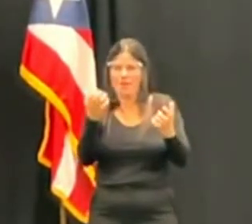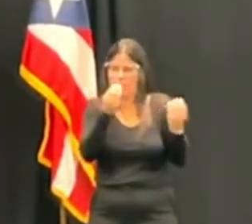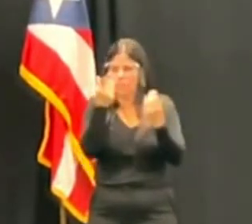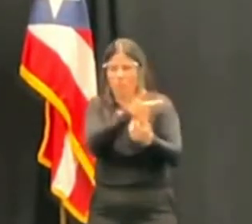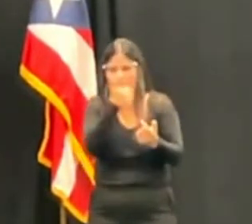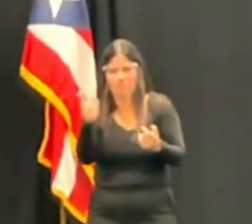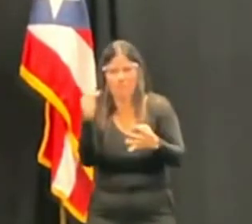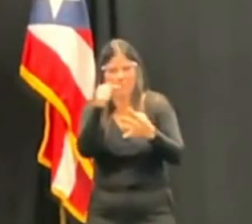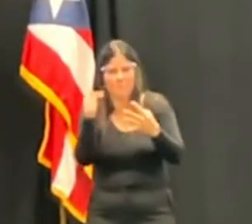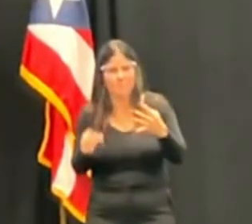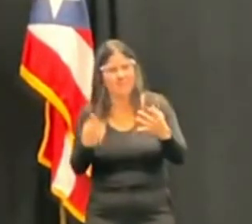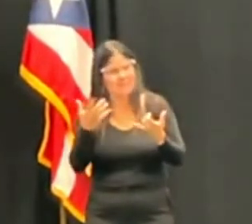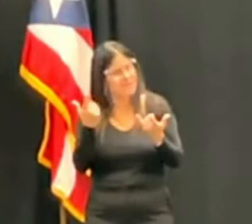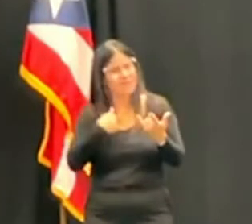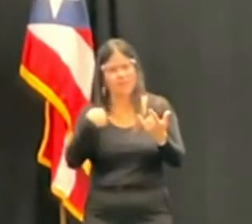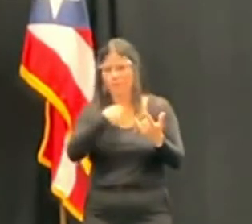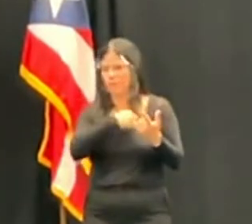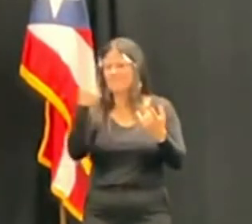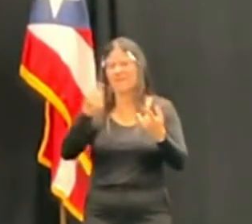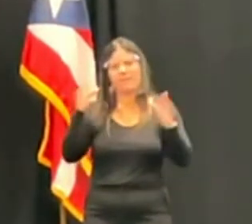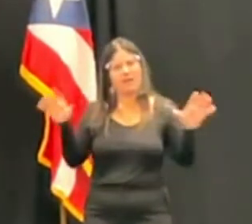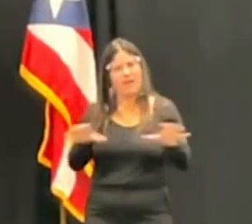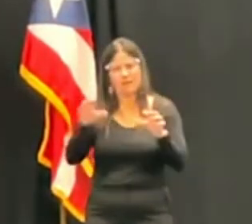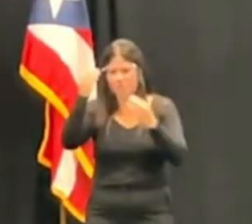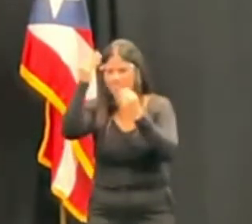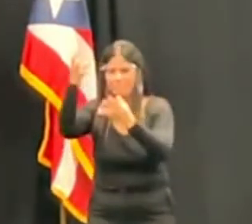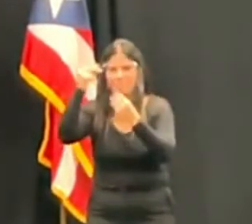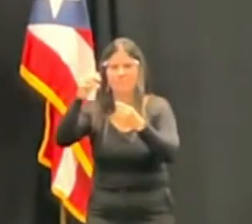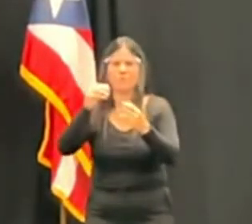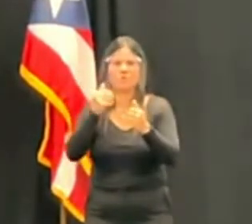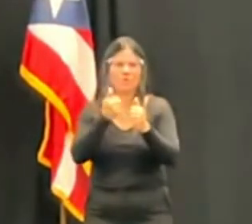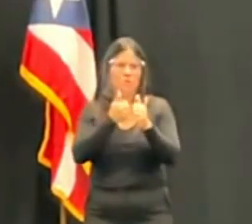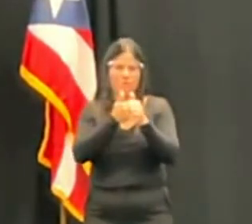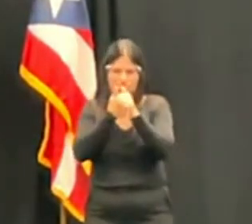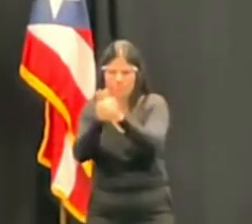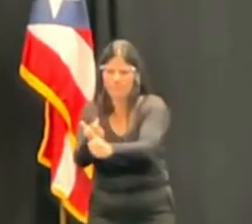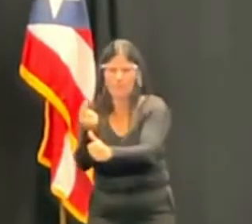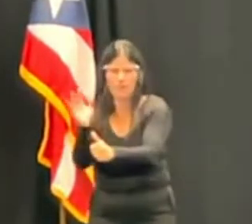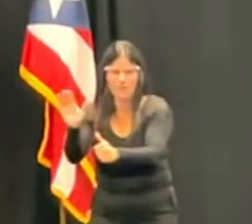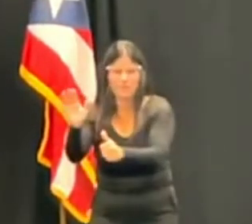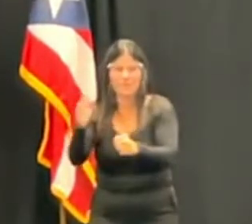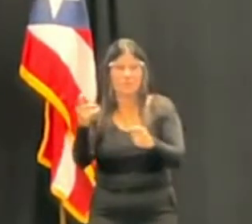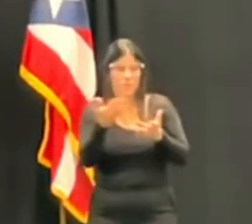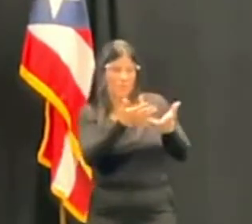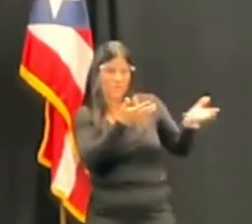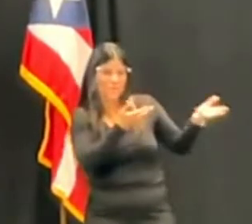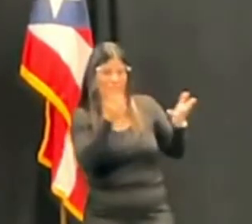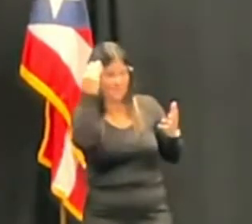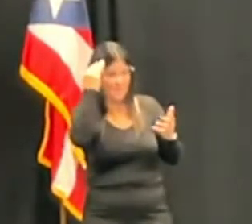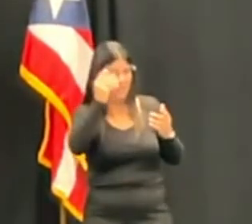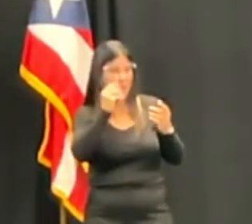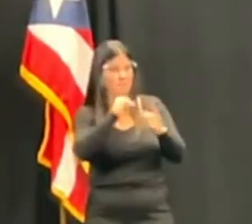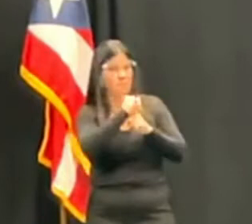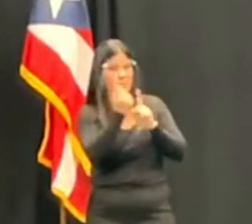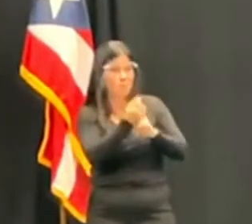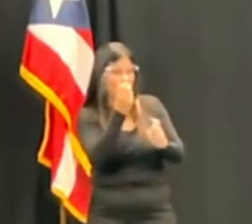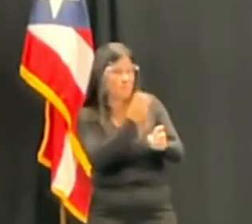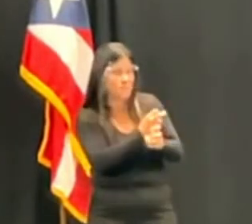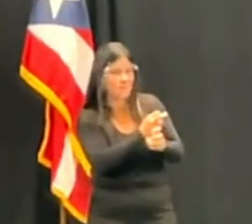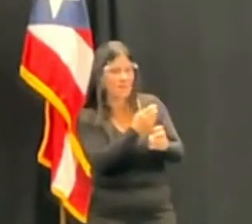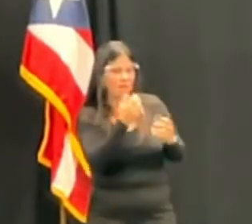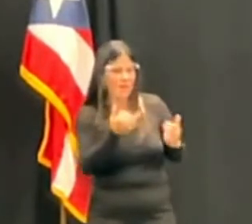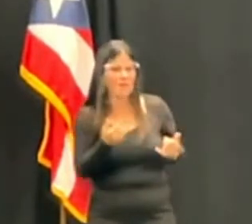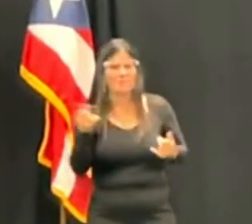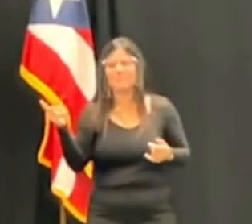siempre, en cumplimiento con la Constitución. Claro, pero ¿no se dio esa conversación previa para ver si había ambiente o sí? Bueno, recuerde que al principio